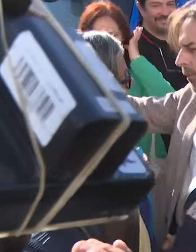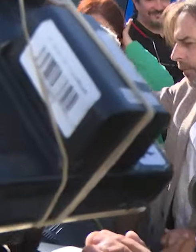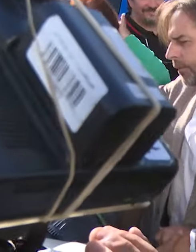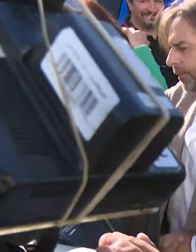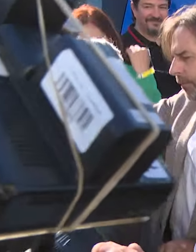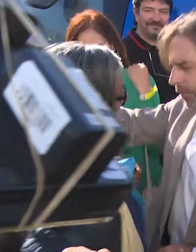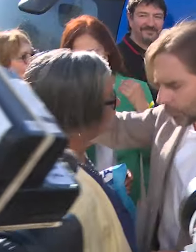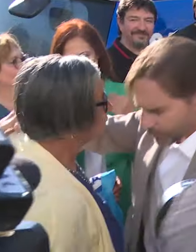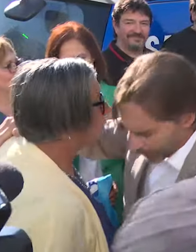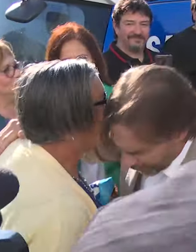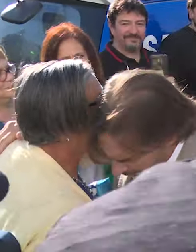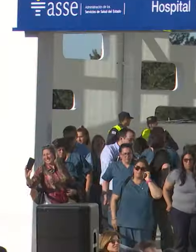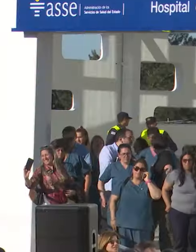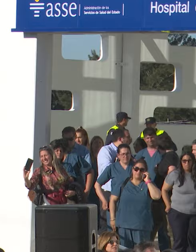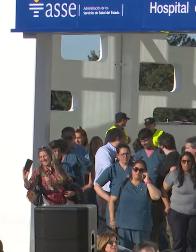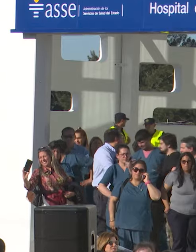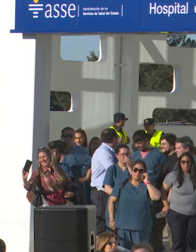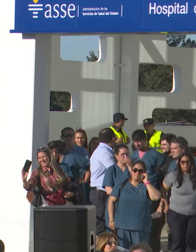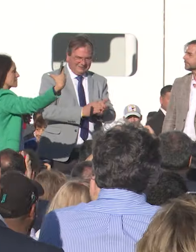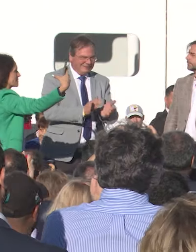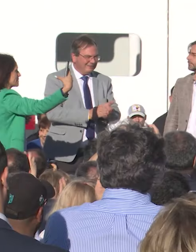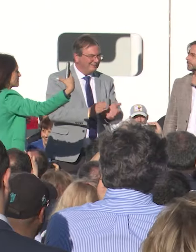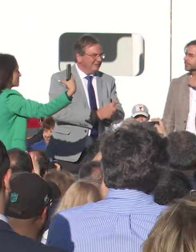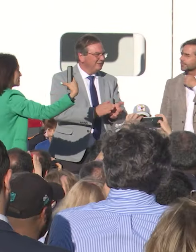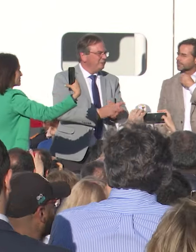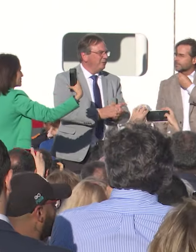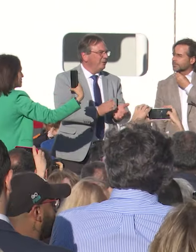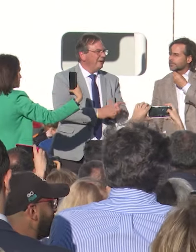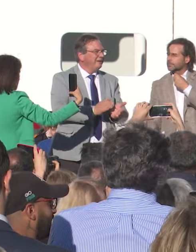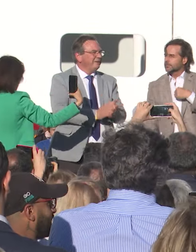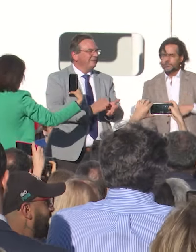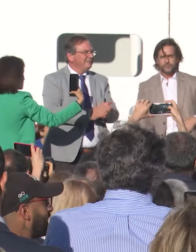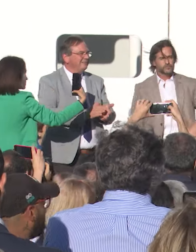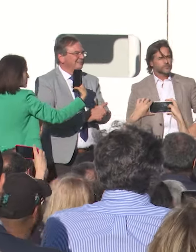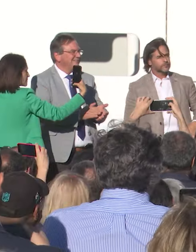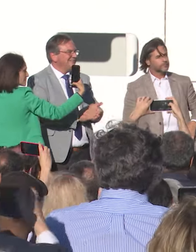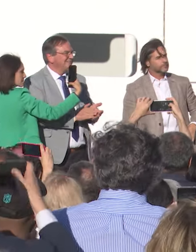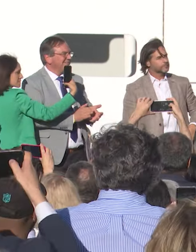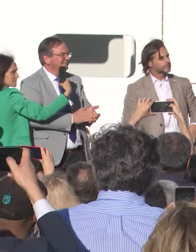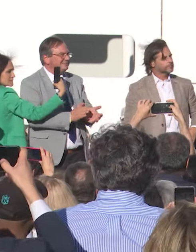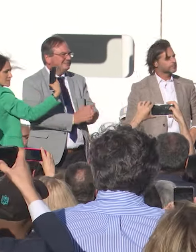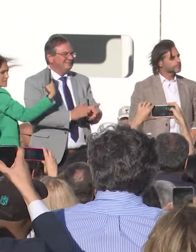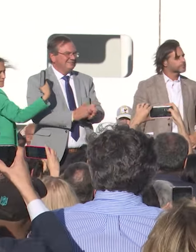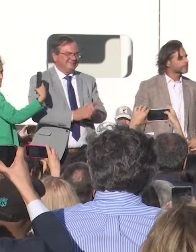gárgaras con el desarrollo social y la asistencia a los que más necesitan